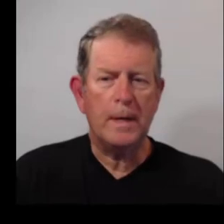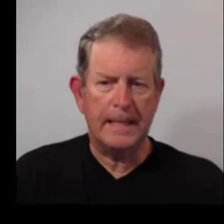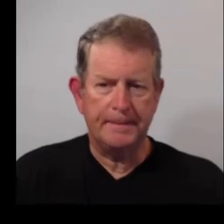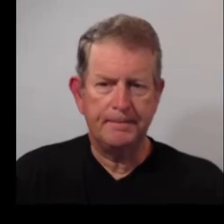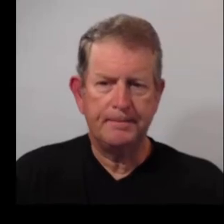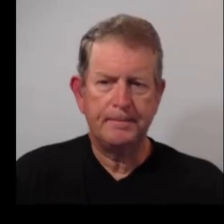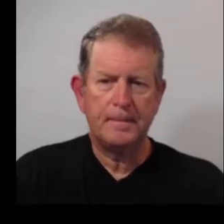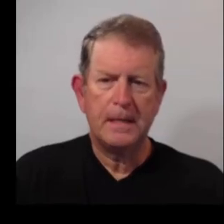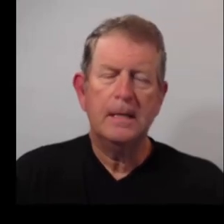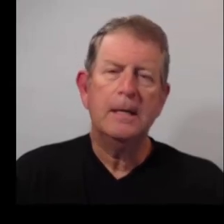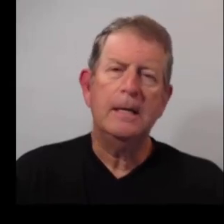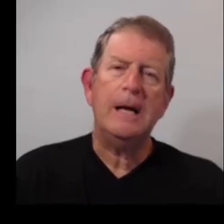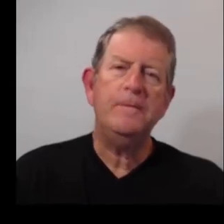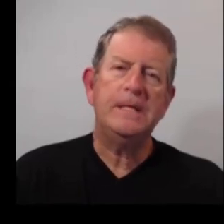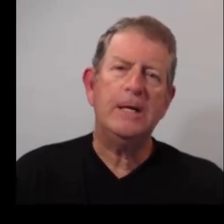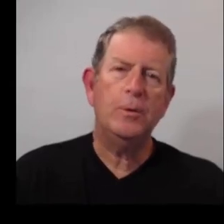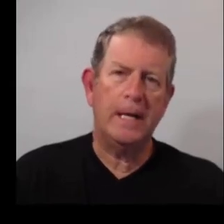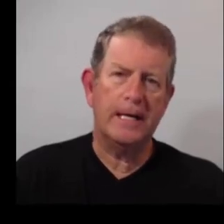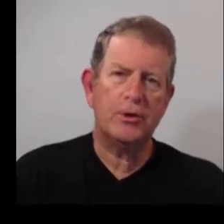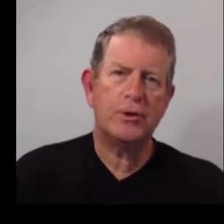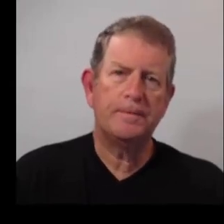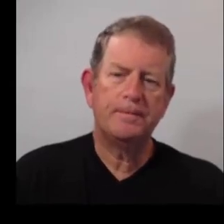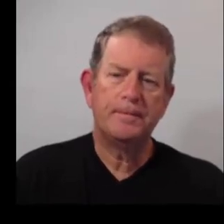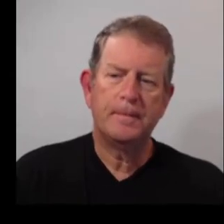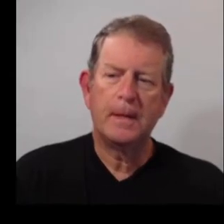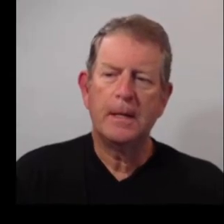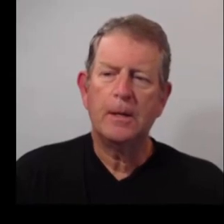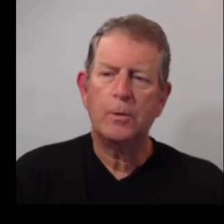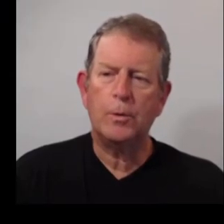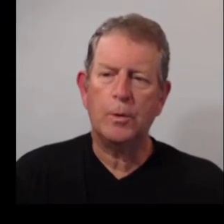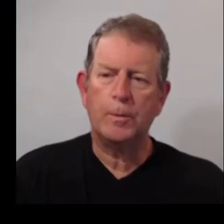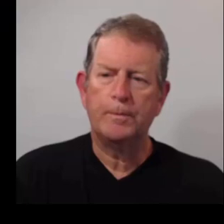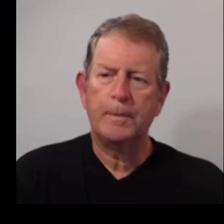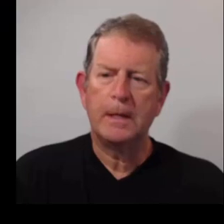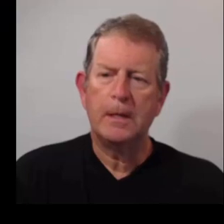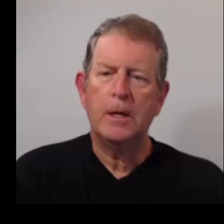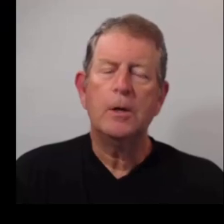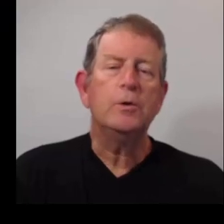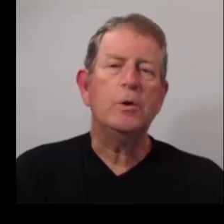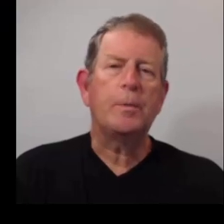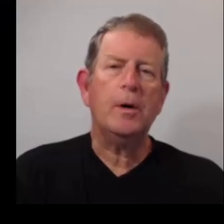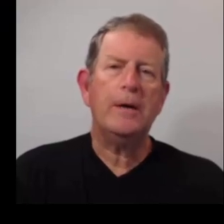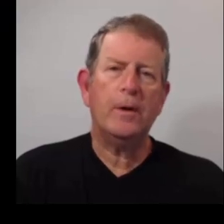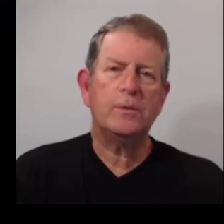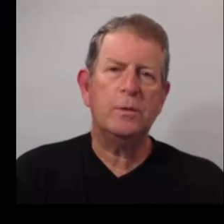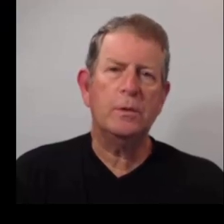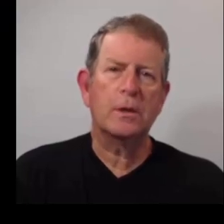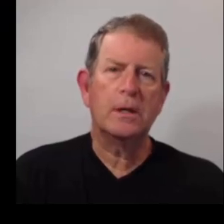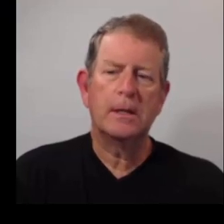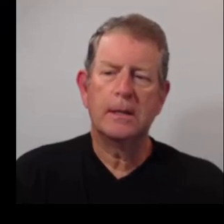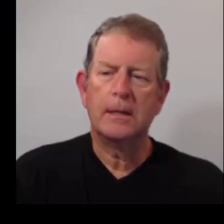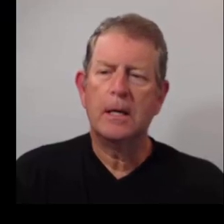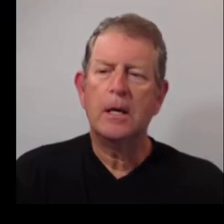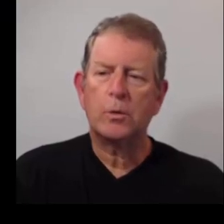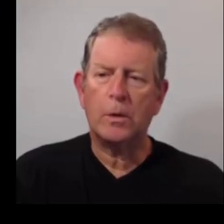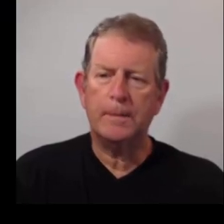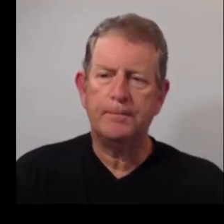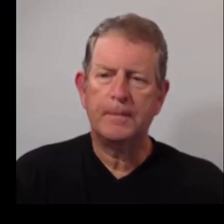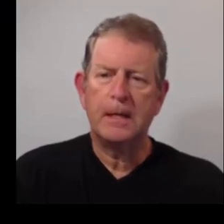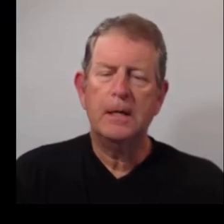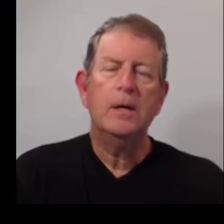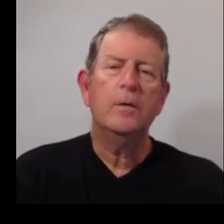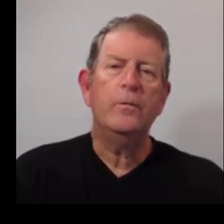Numéro 1. Lave-t-elle le linge ? 2. Tu prends la voiture ?